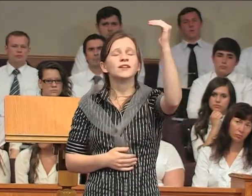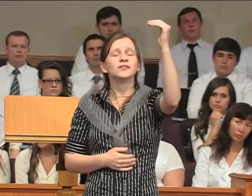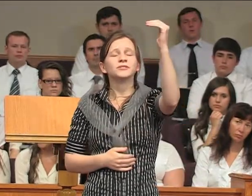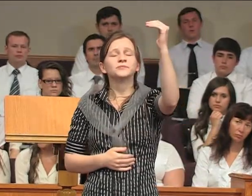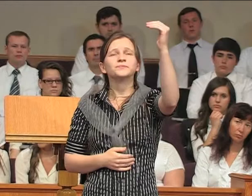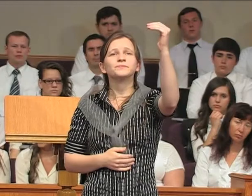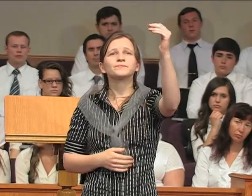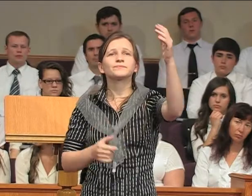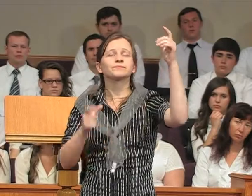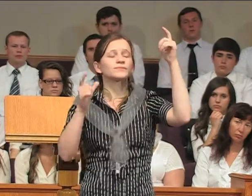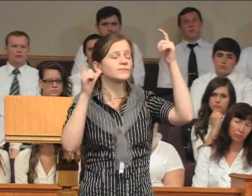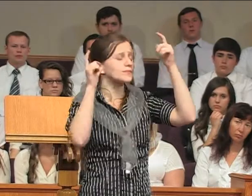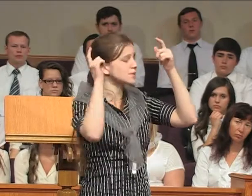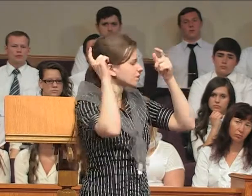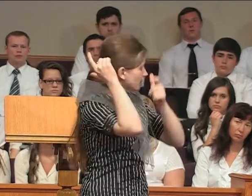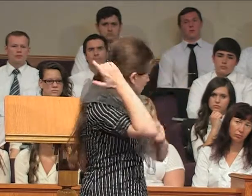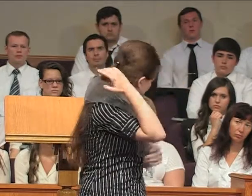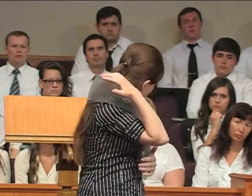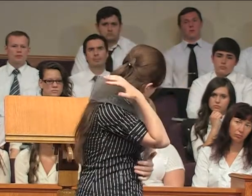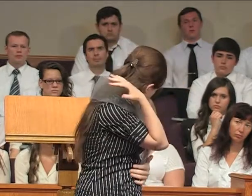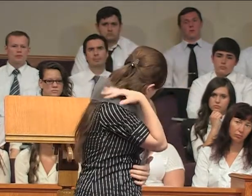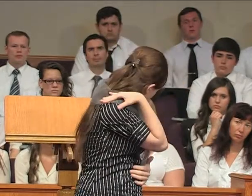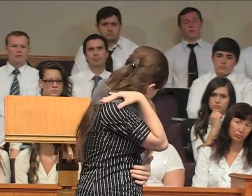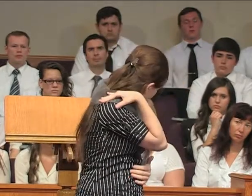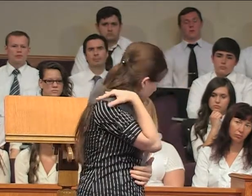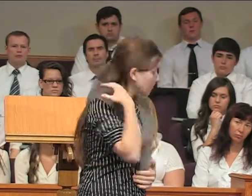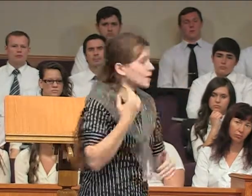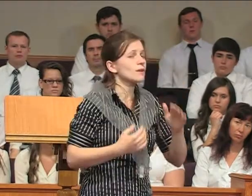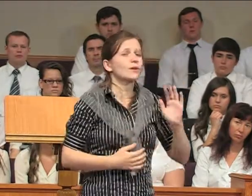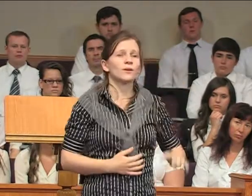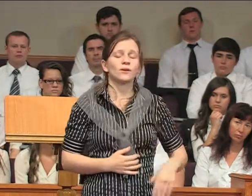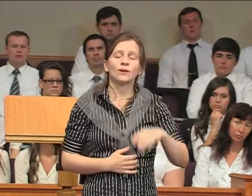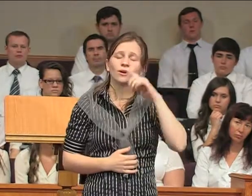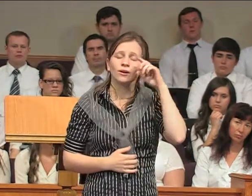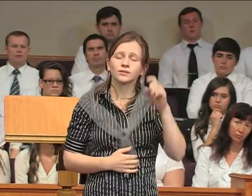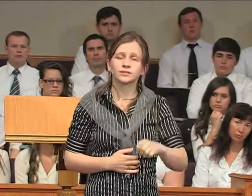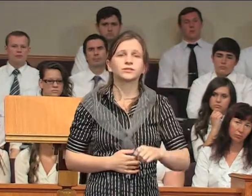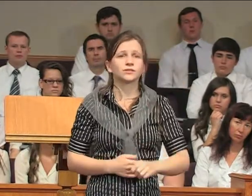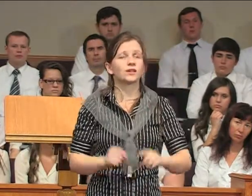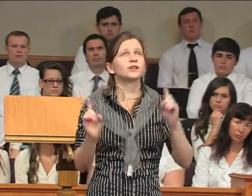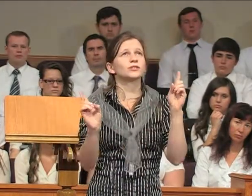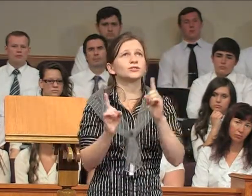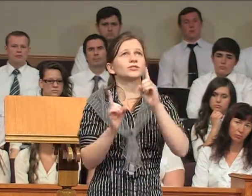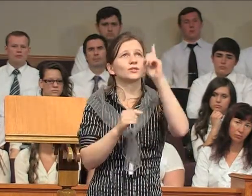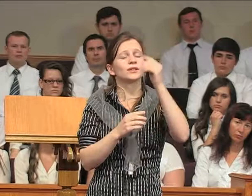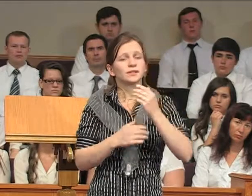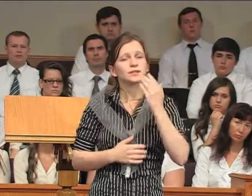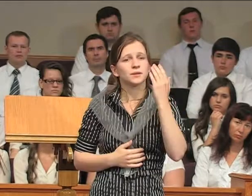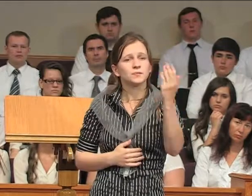спиною, Хоть и знал, что я в тебе